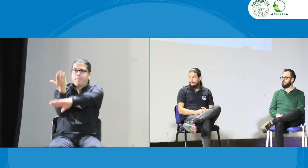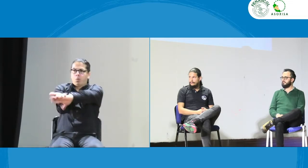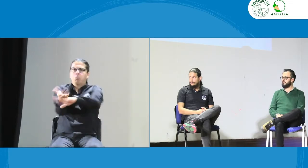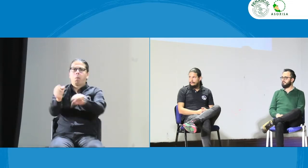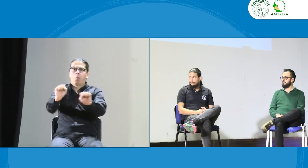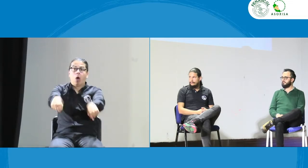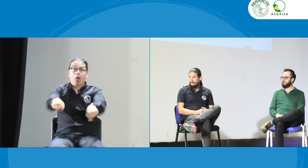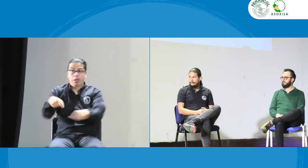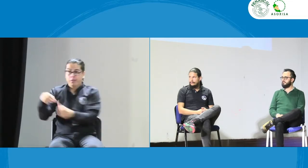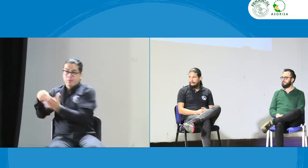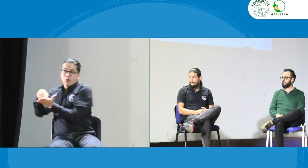una...